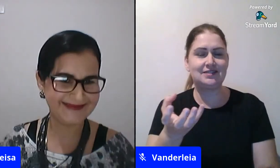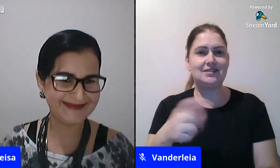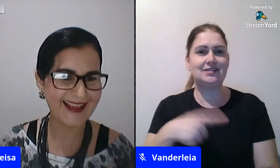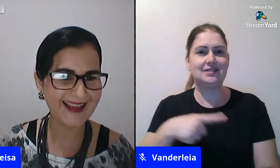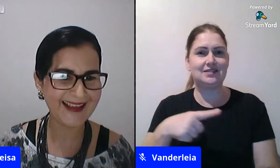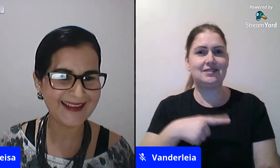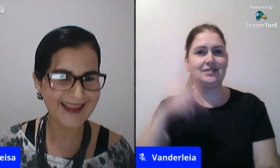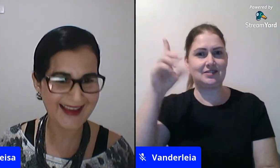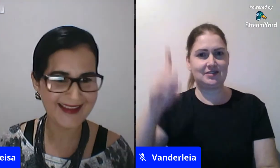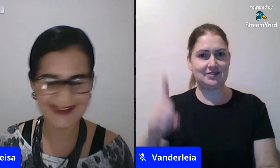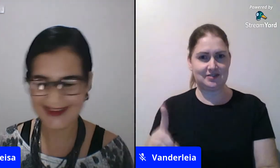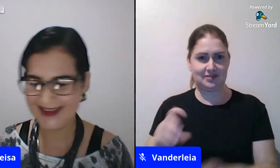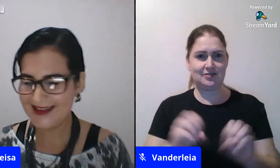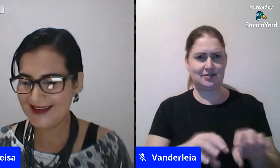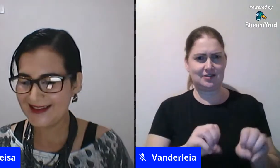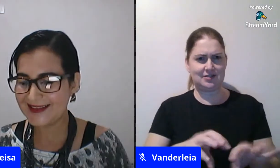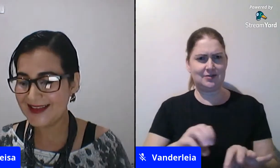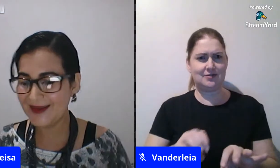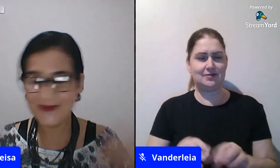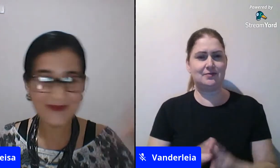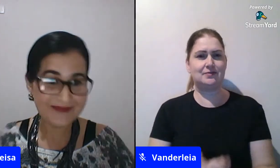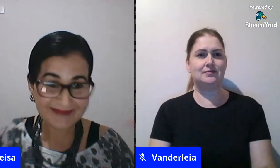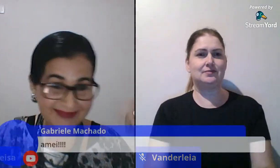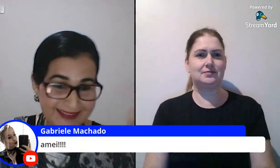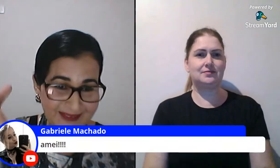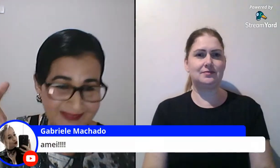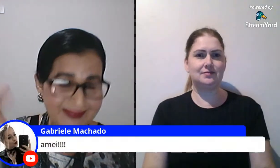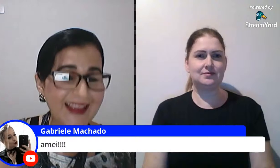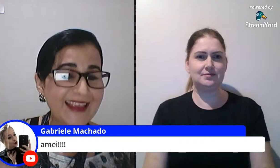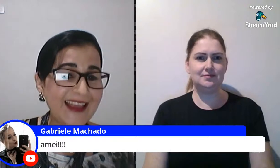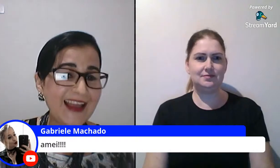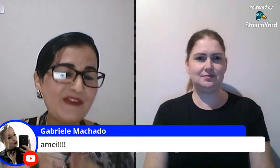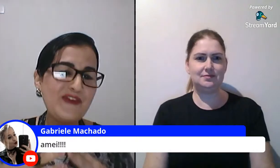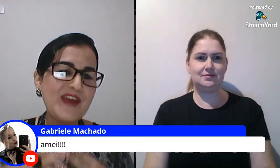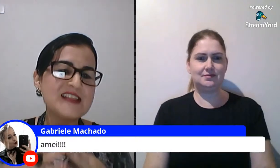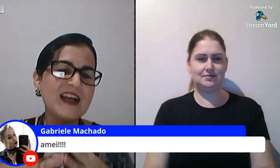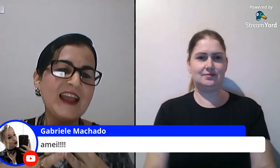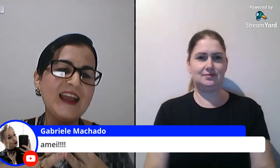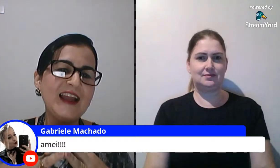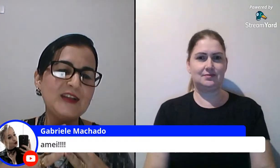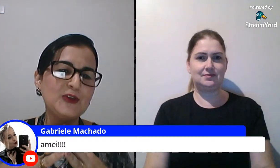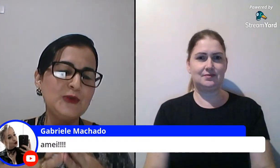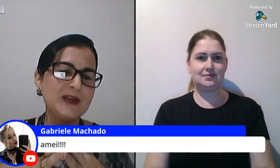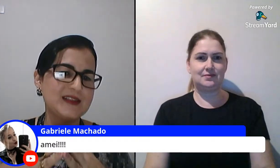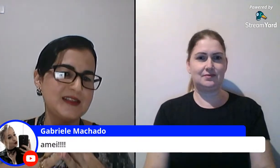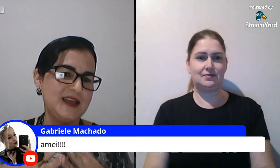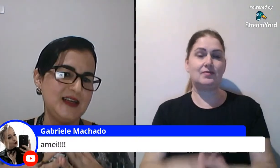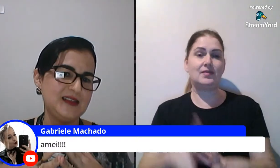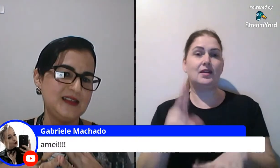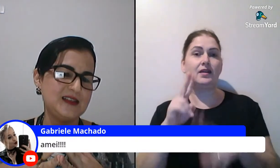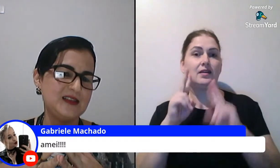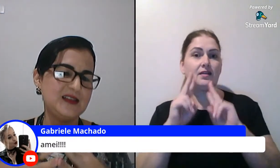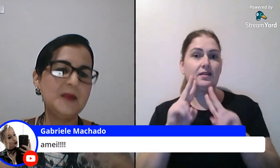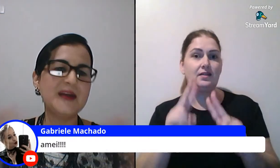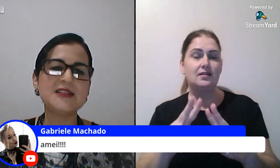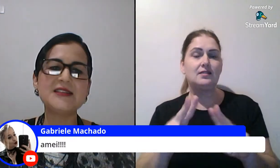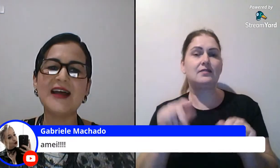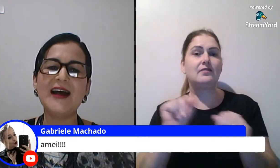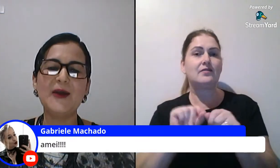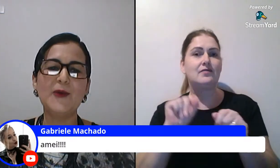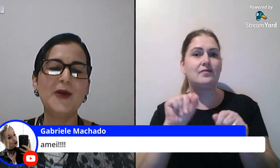né deu um deu um e ele fez a releitura com as crianças